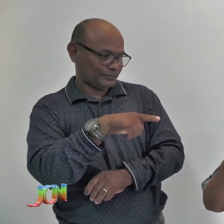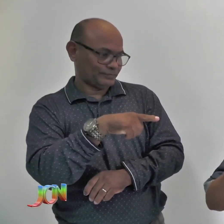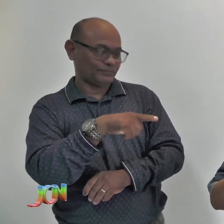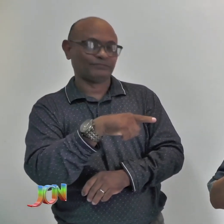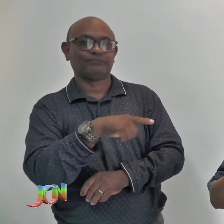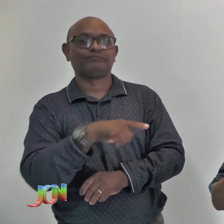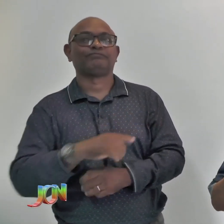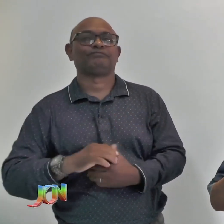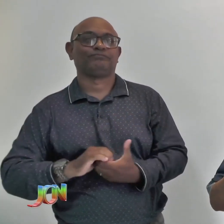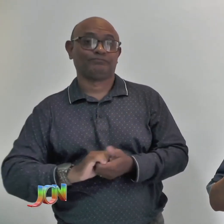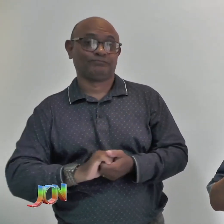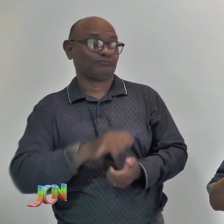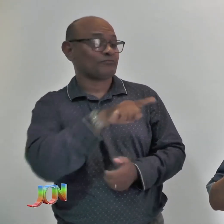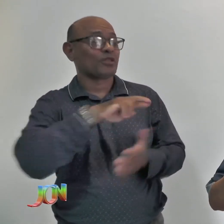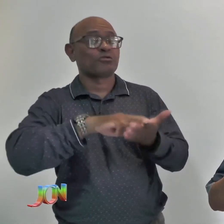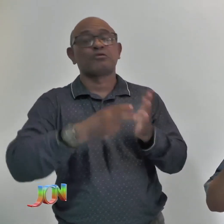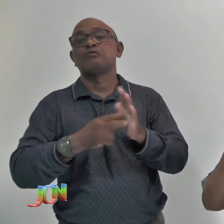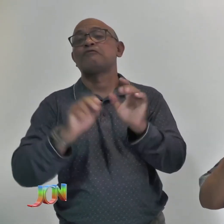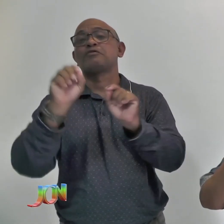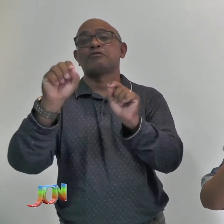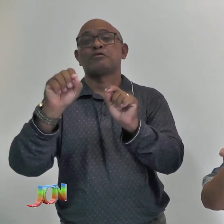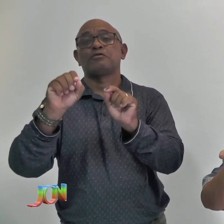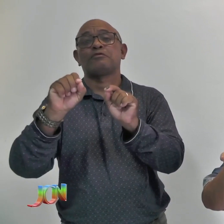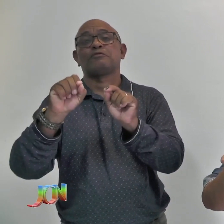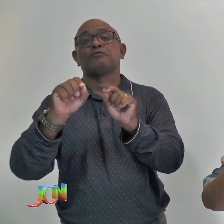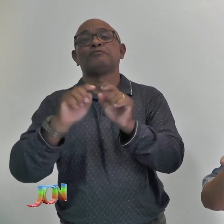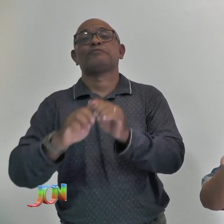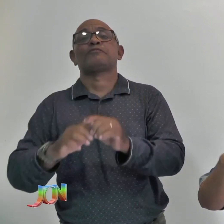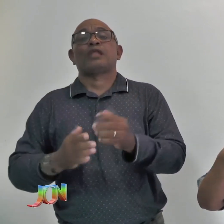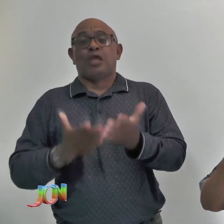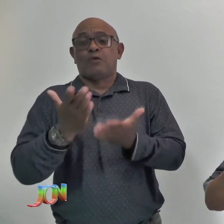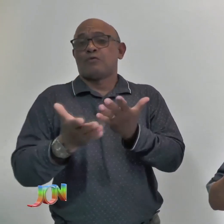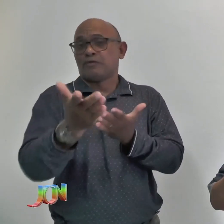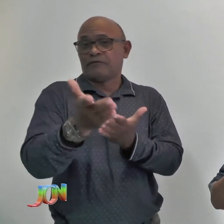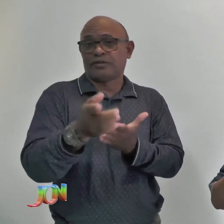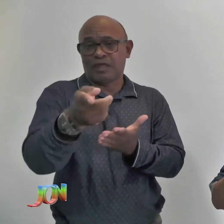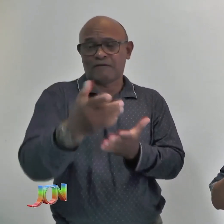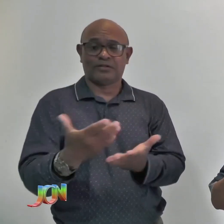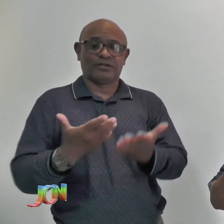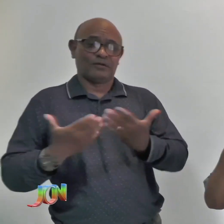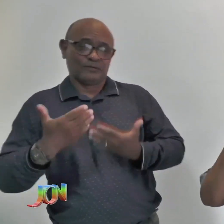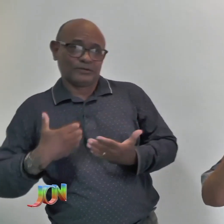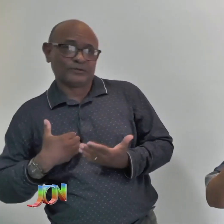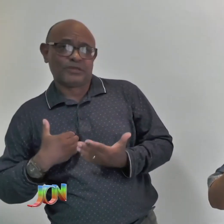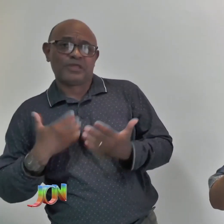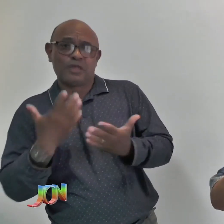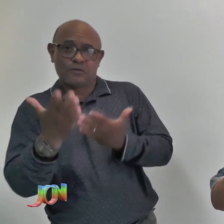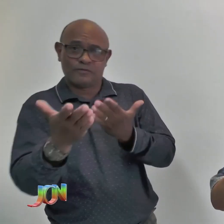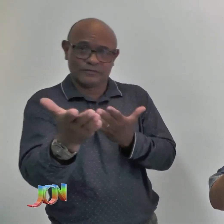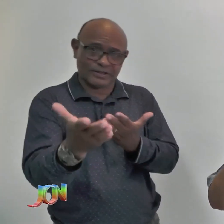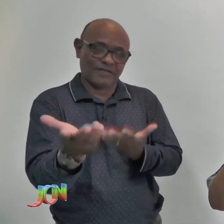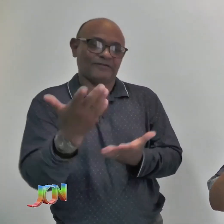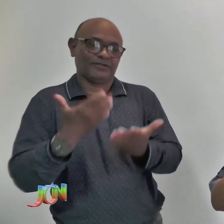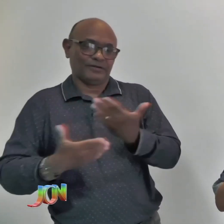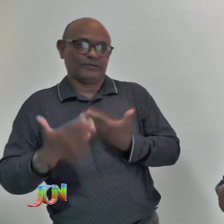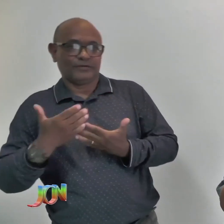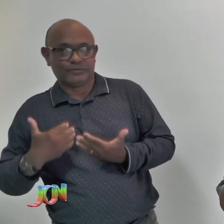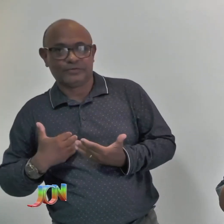O quer dizer? Eu cuido de você e você cuida de mim. Eu cuido de você e você cuida de mim.